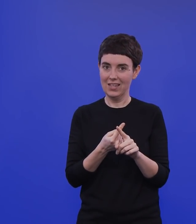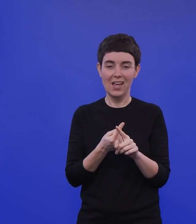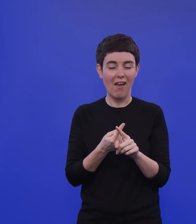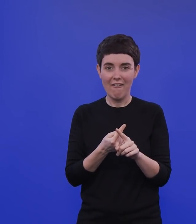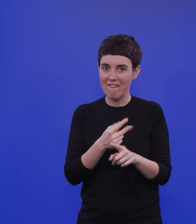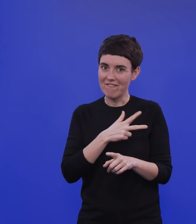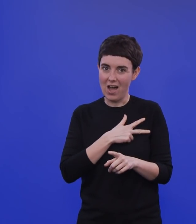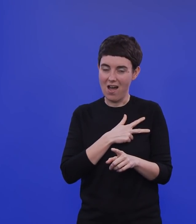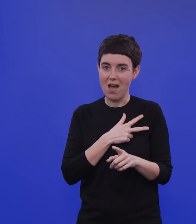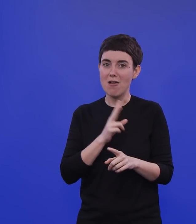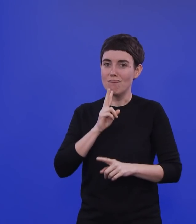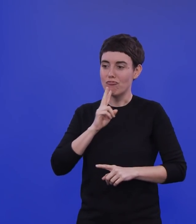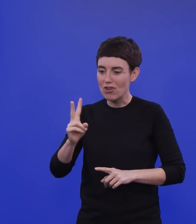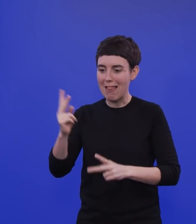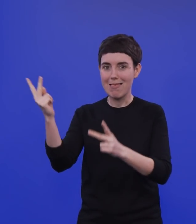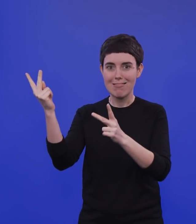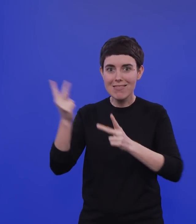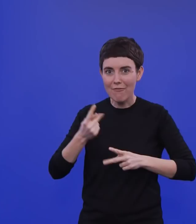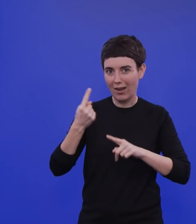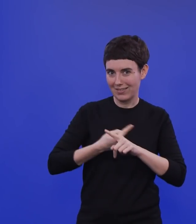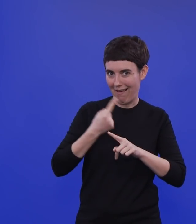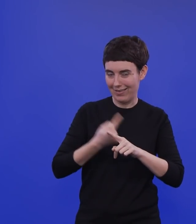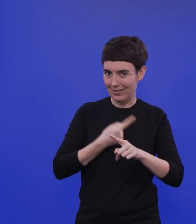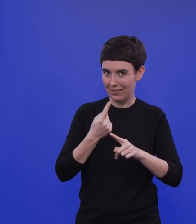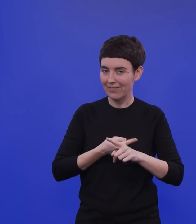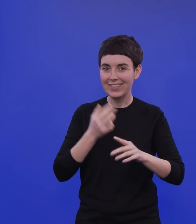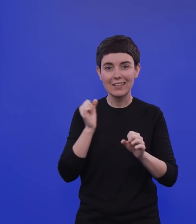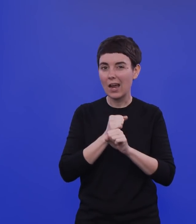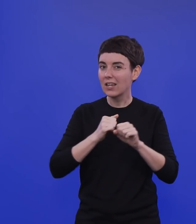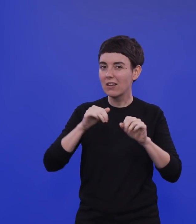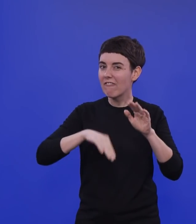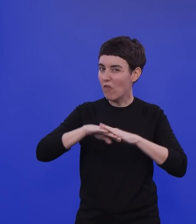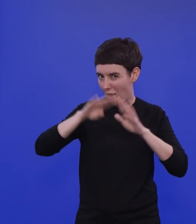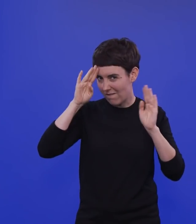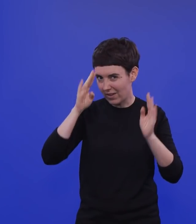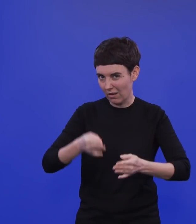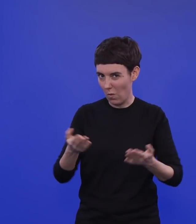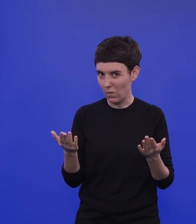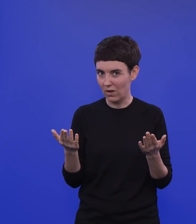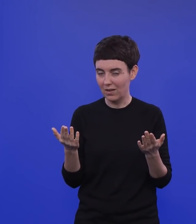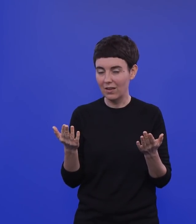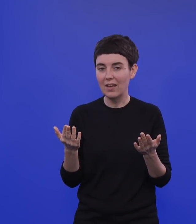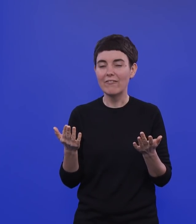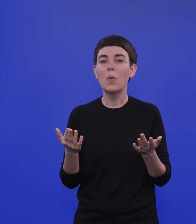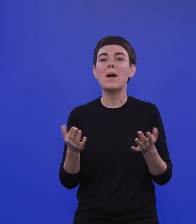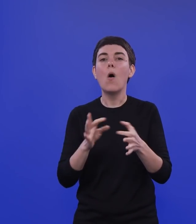Bestell- und Lieferzahlen. Und diese ganze unglaubliche Logistik, die da hinten dranhängt und die immer